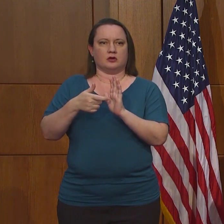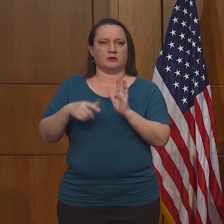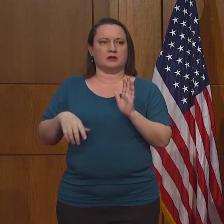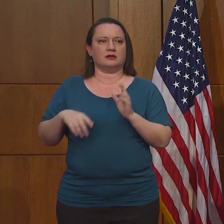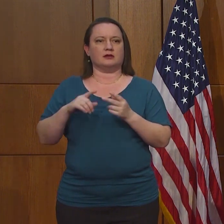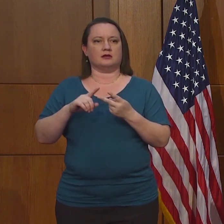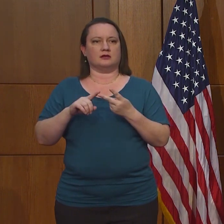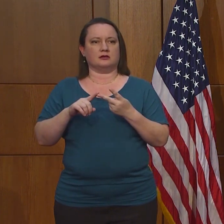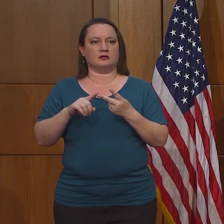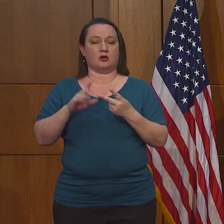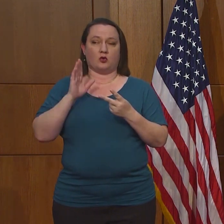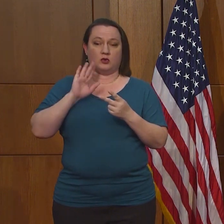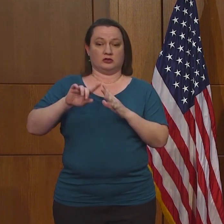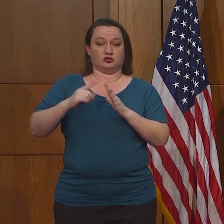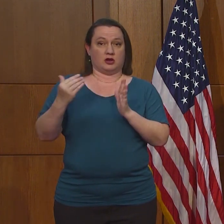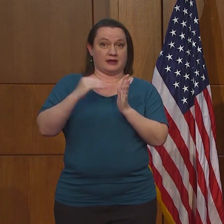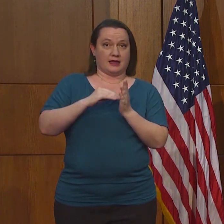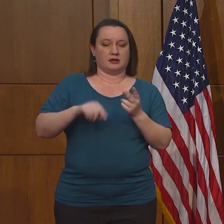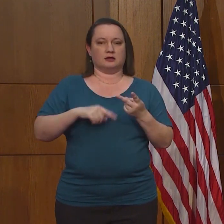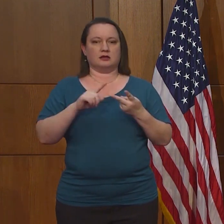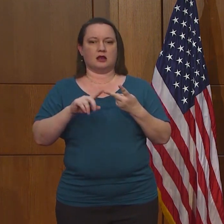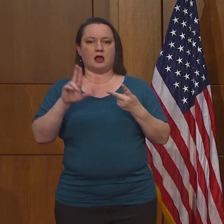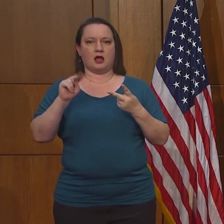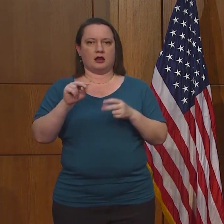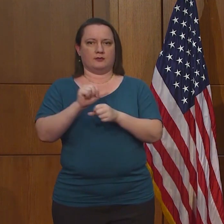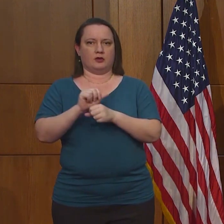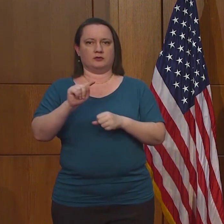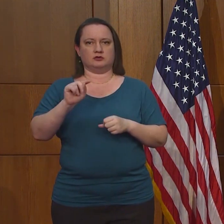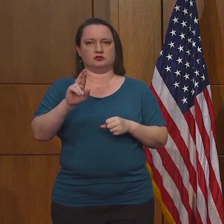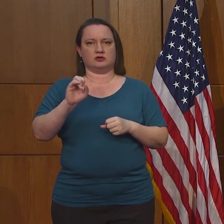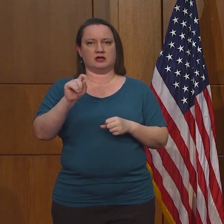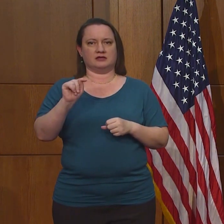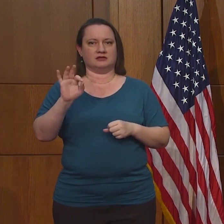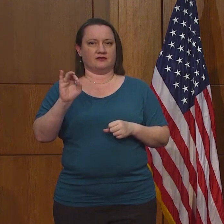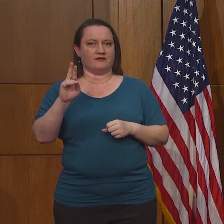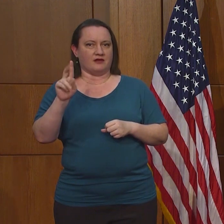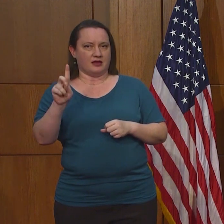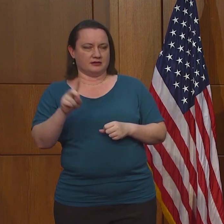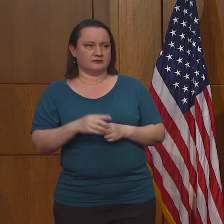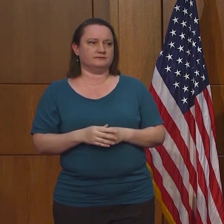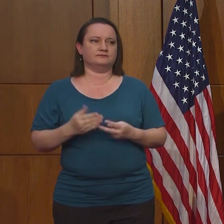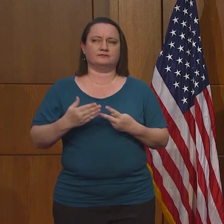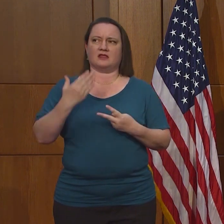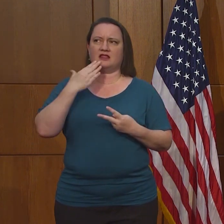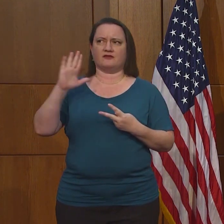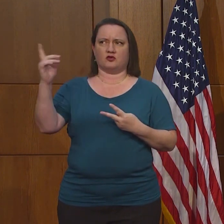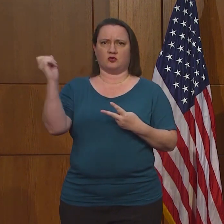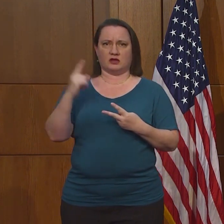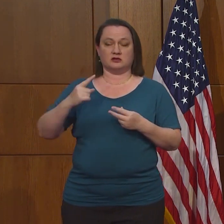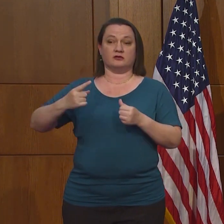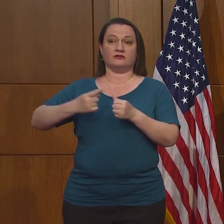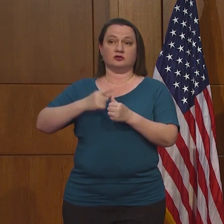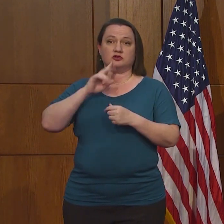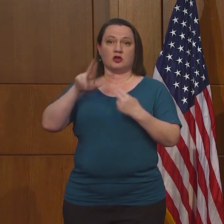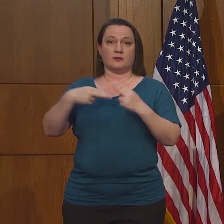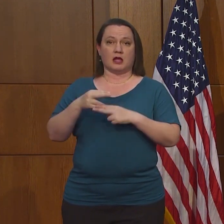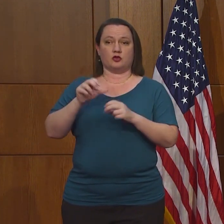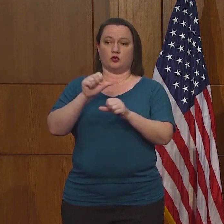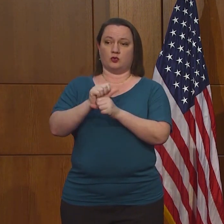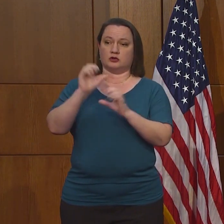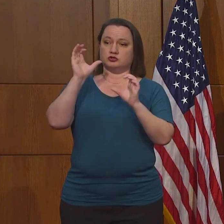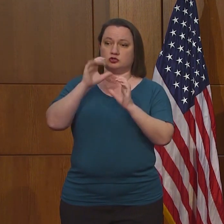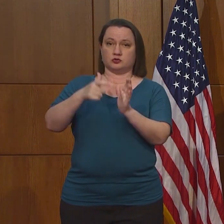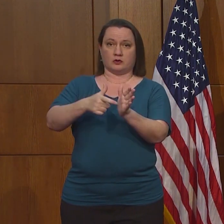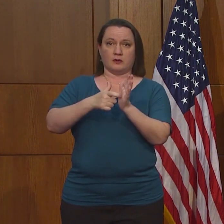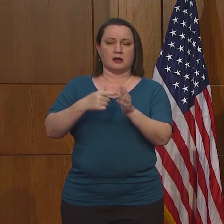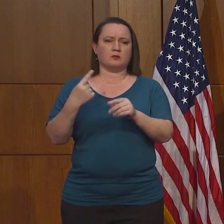La señora Megan Hill va a responder la pregunta. Gracias por la pregunta. Primero, voy a hablar de los requisitos para la búsqueda